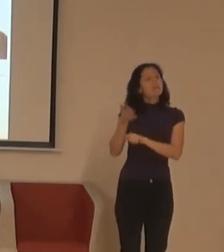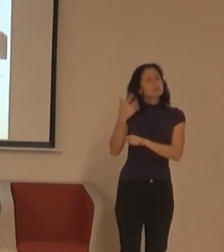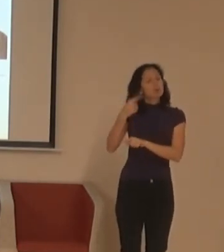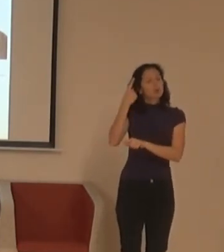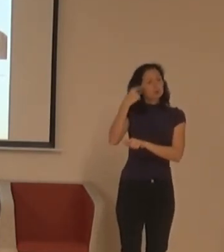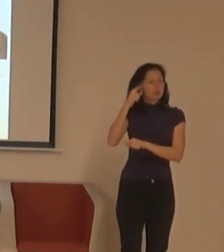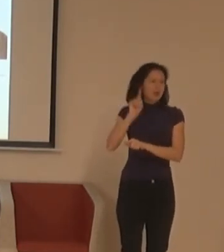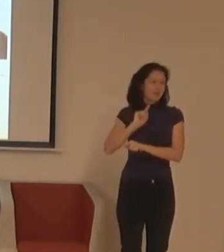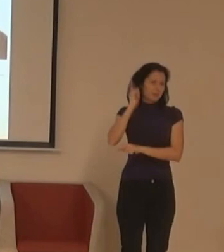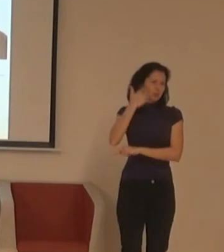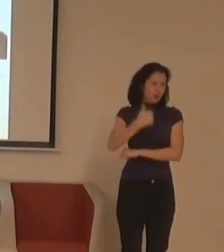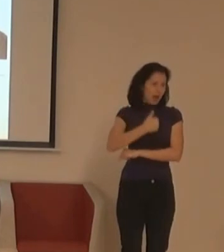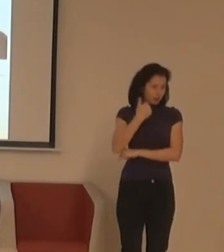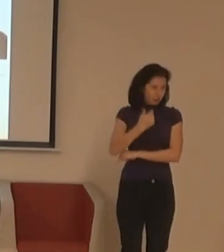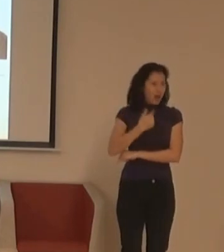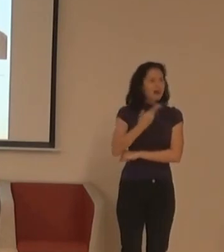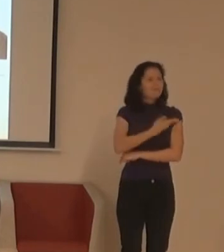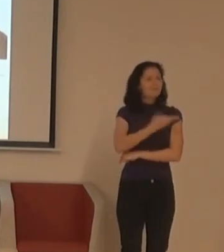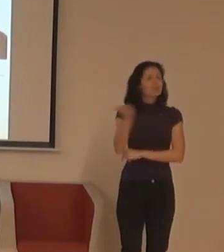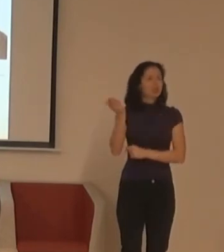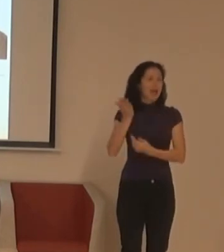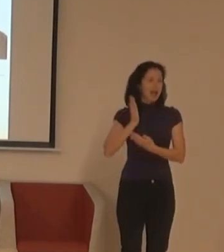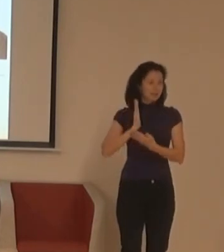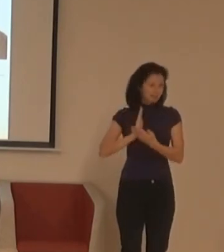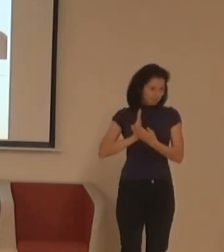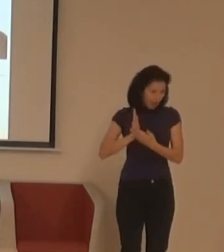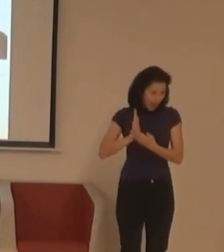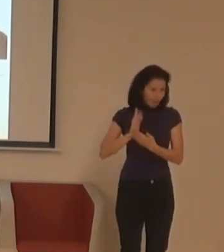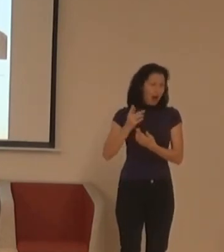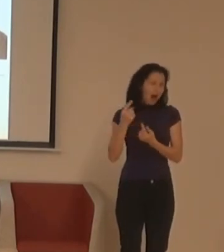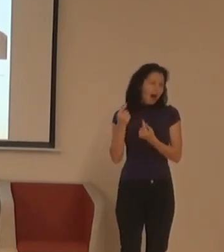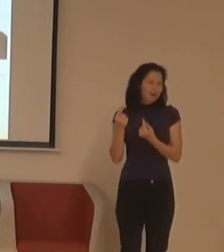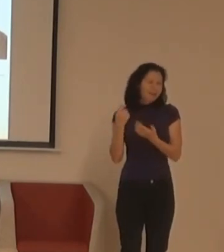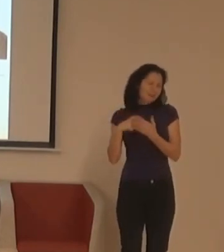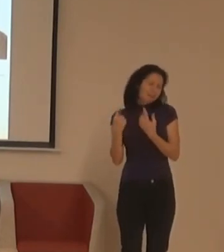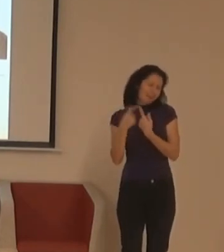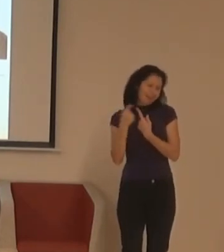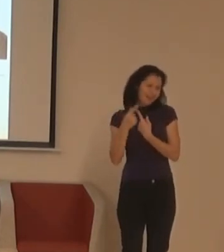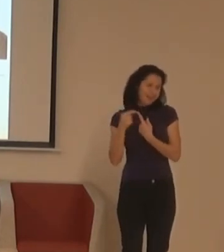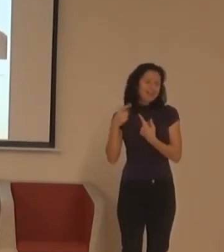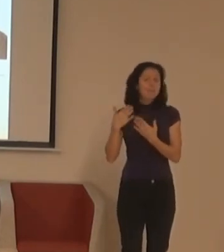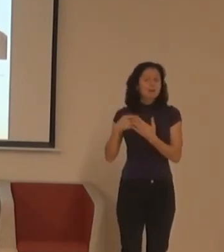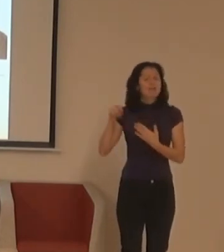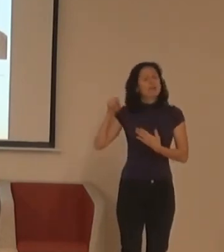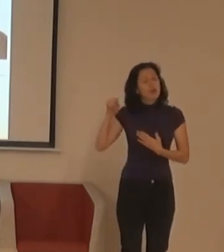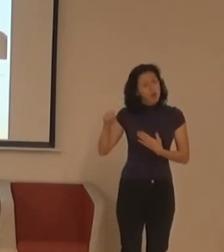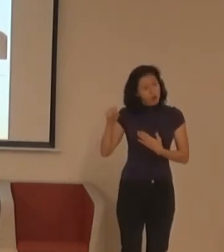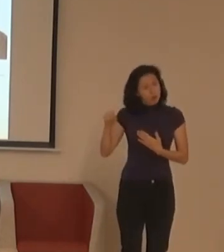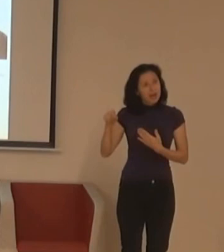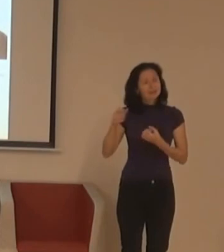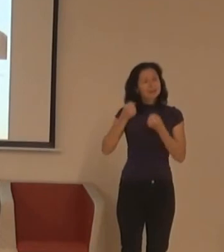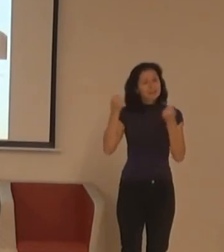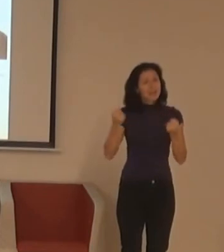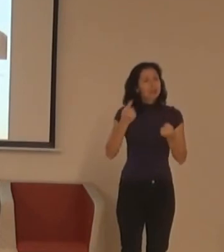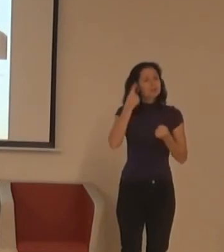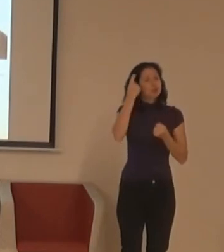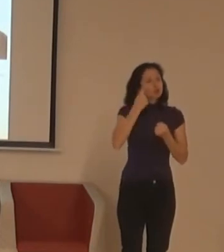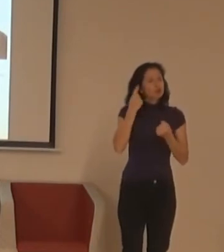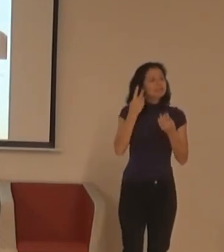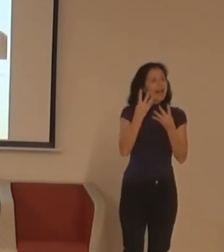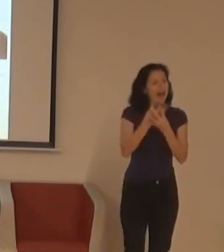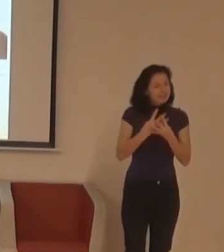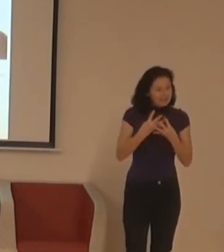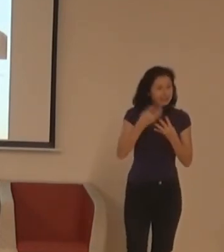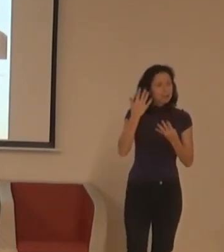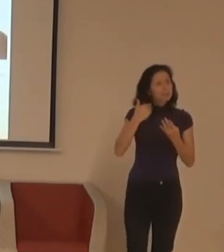sociologii ve veřejnou zprávu je strašně vtipná, řeší teď PR přístupnosti jedného světa pro všechny na sociálních sítích. Dělá to